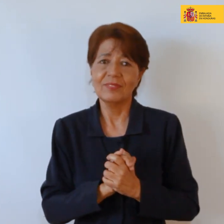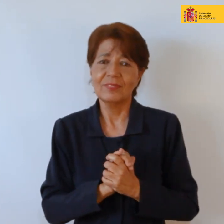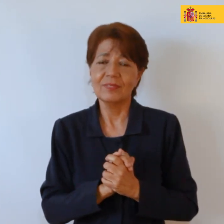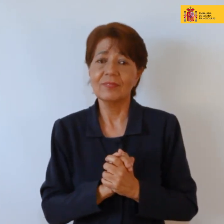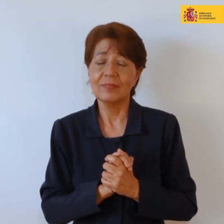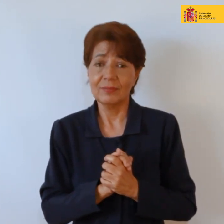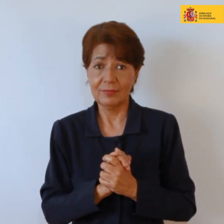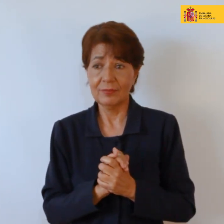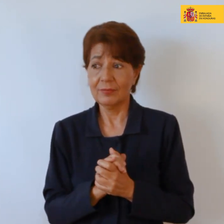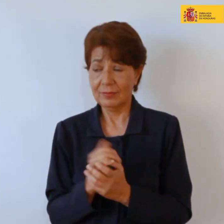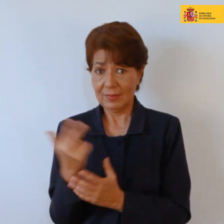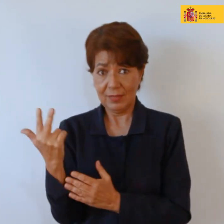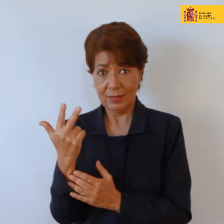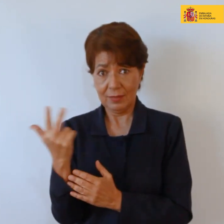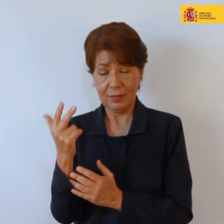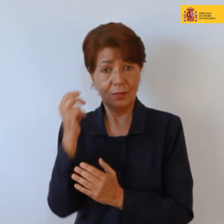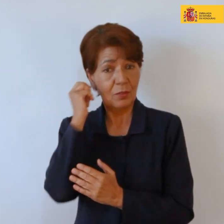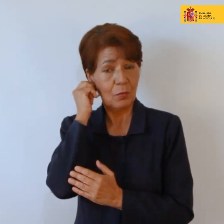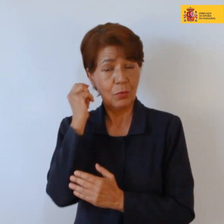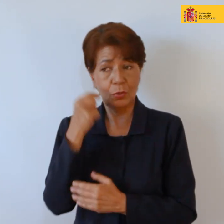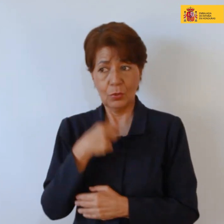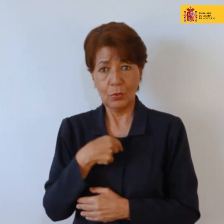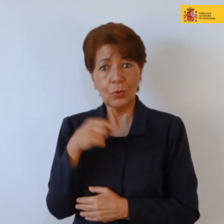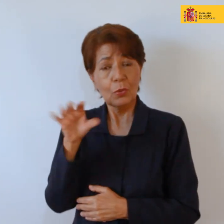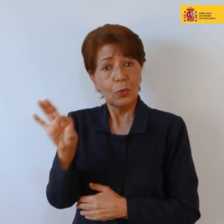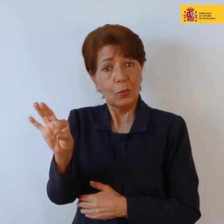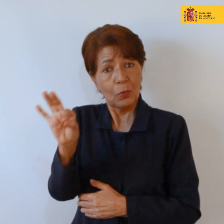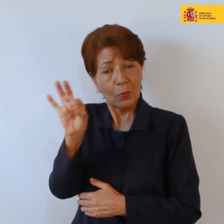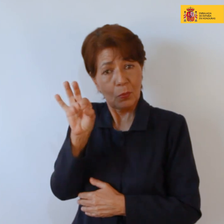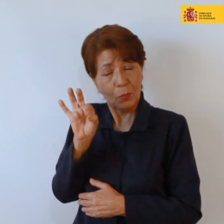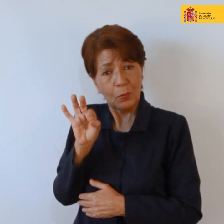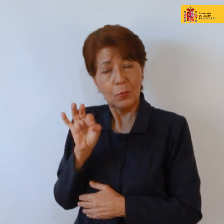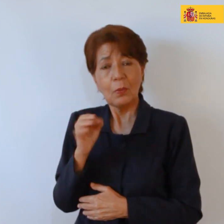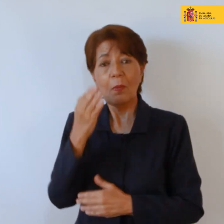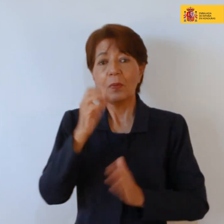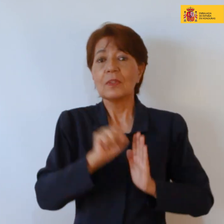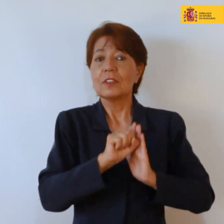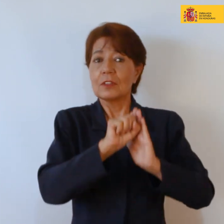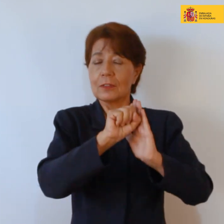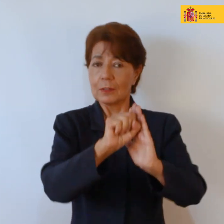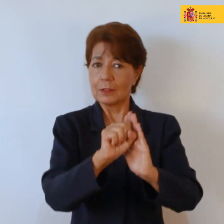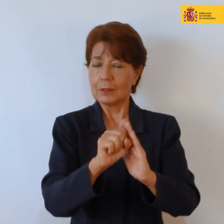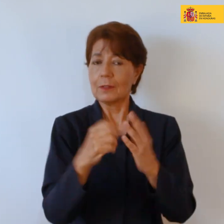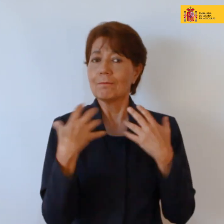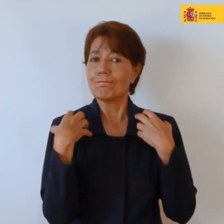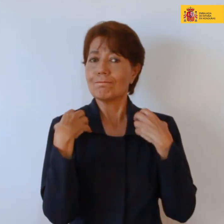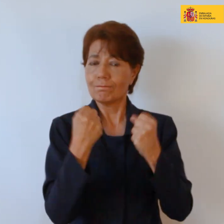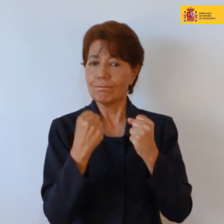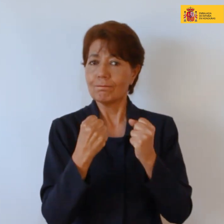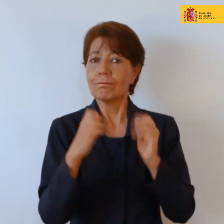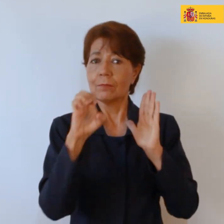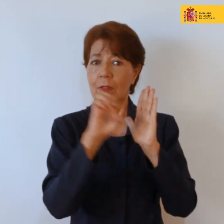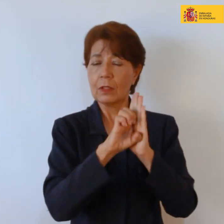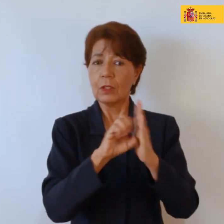a ellas las escogí a estas figuras las escogí por ser símbolos muy potentes de lucha ¿no? siendo guías